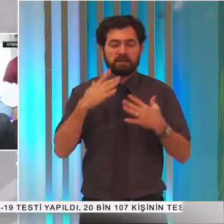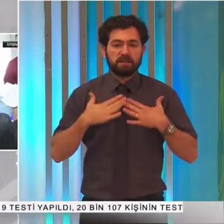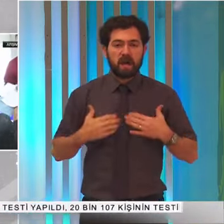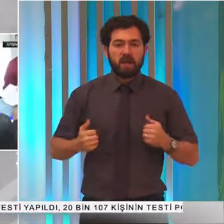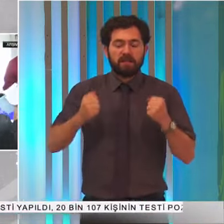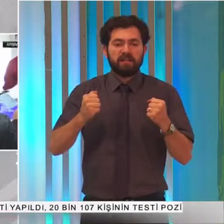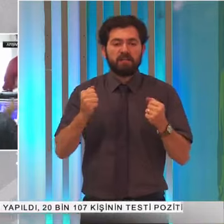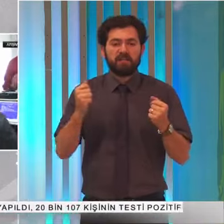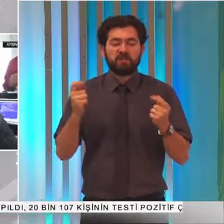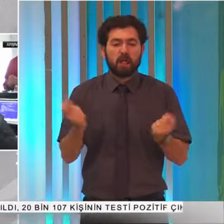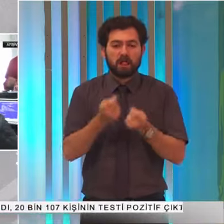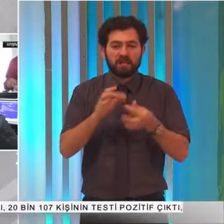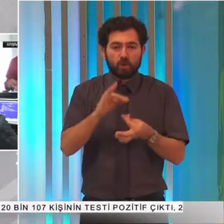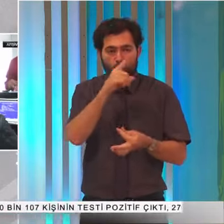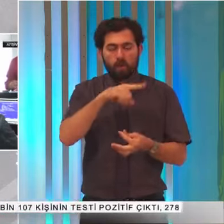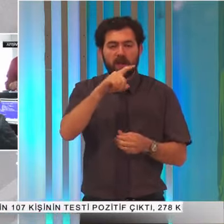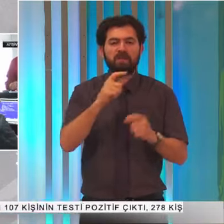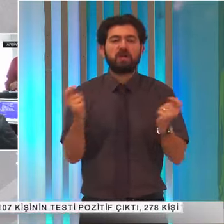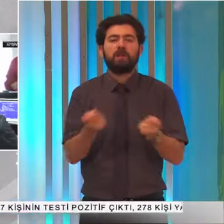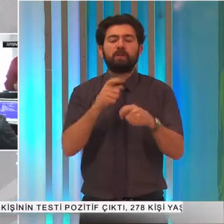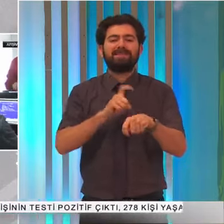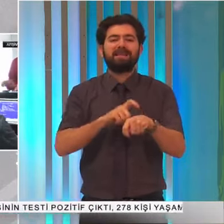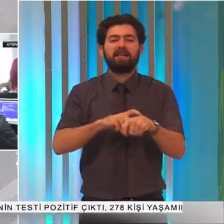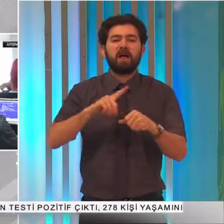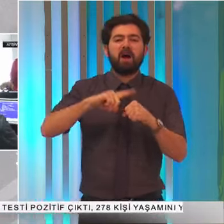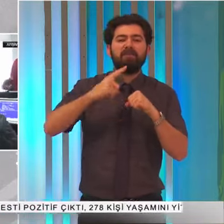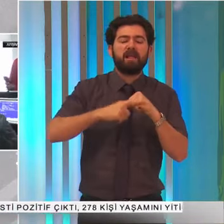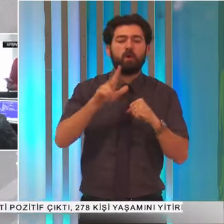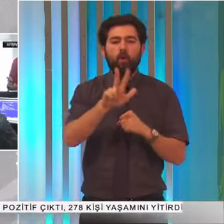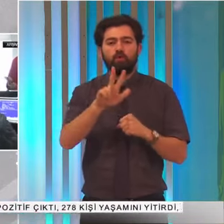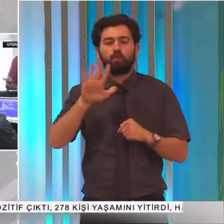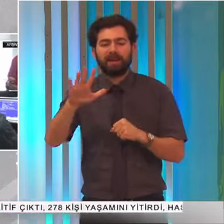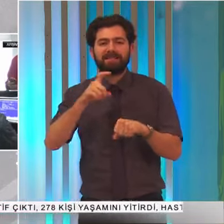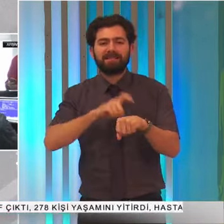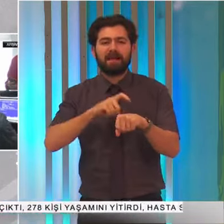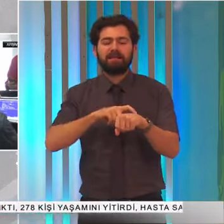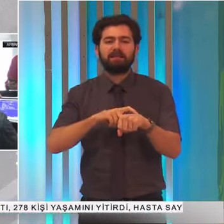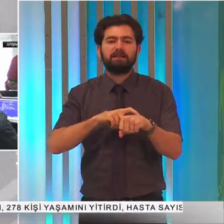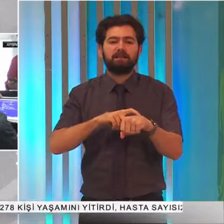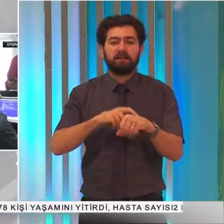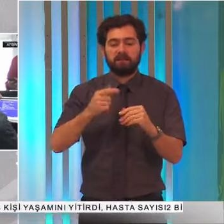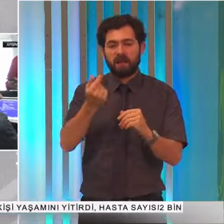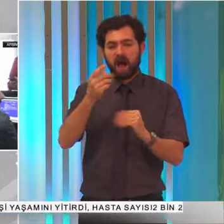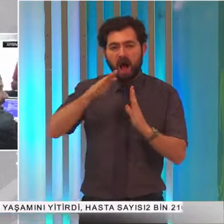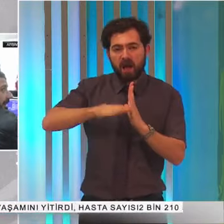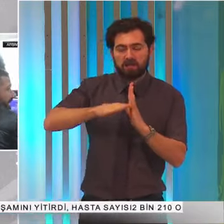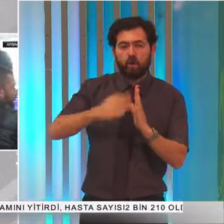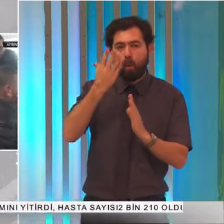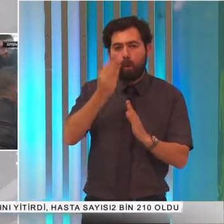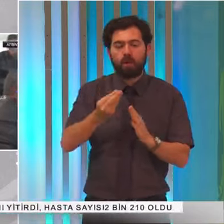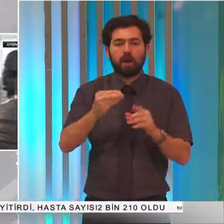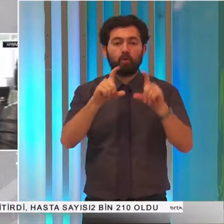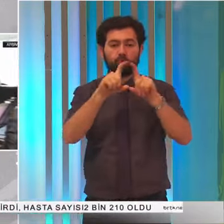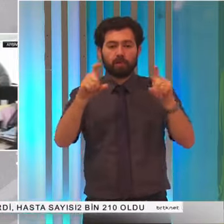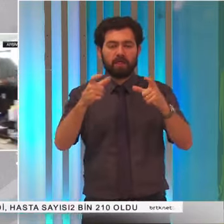çalışma saatleri haftalık 35 saati aşmamak üzere kurumları